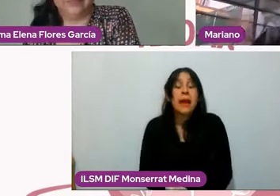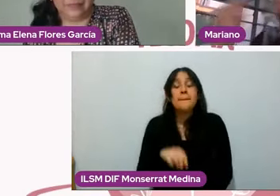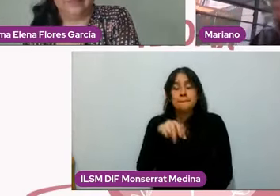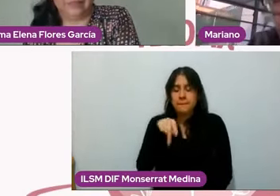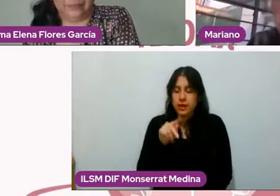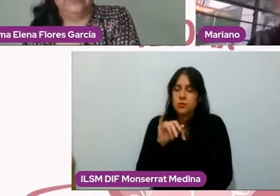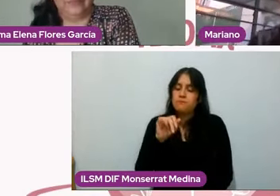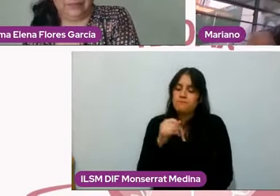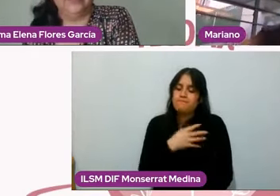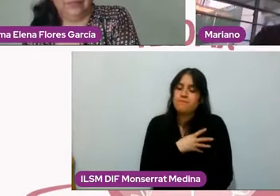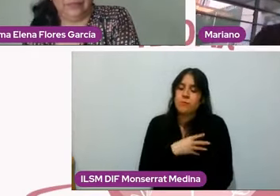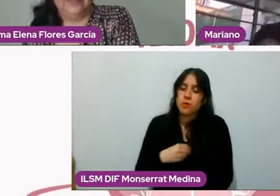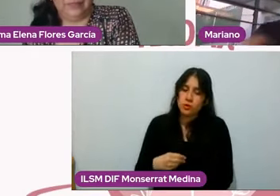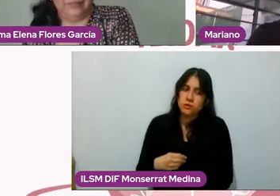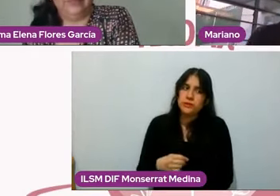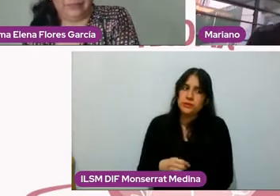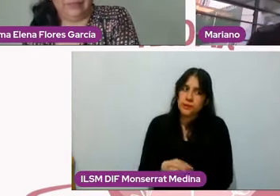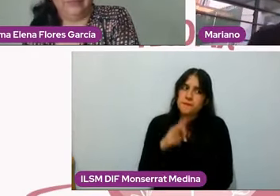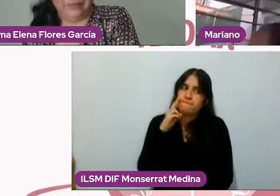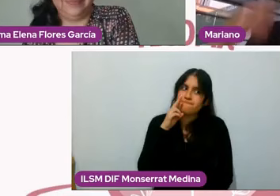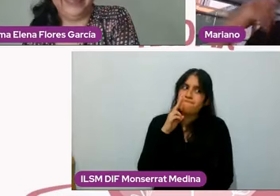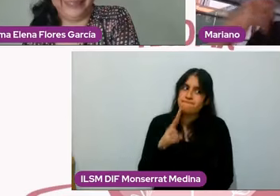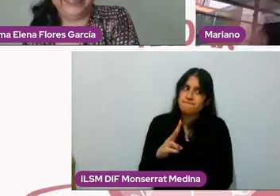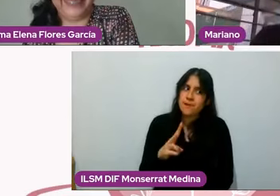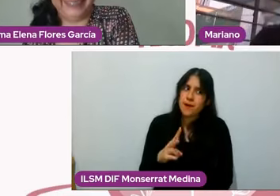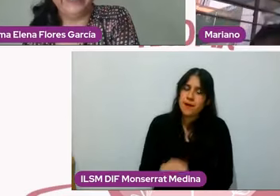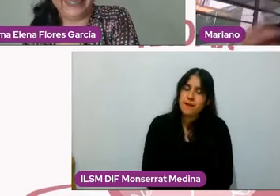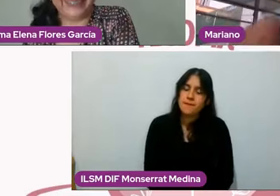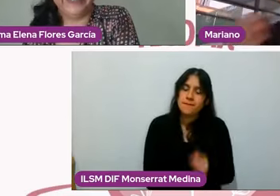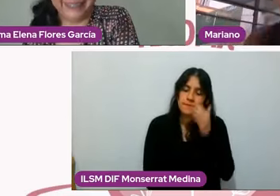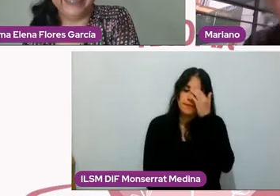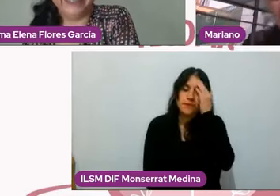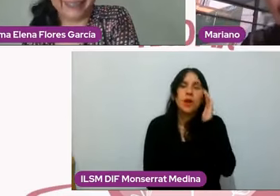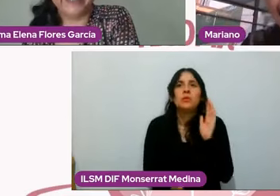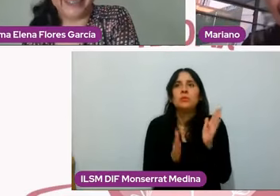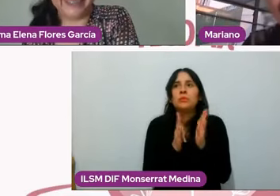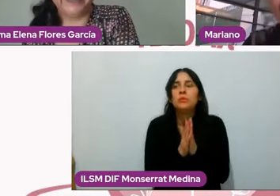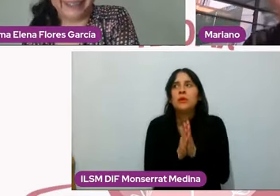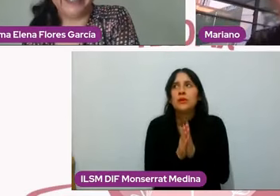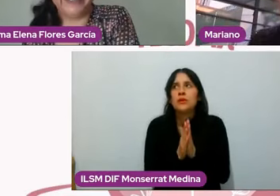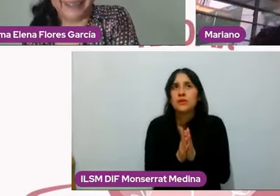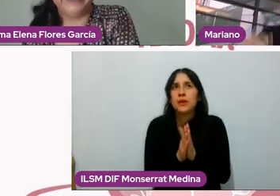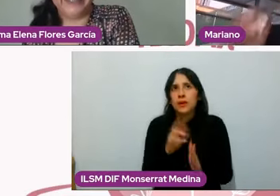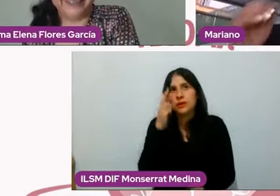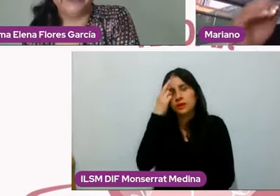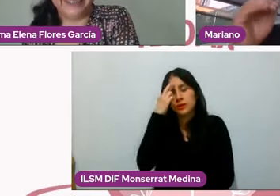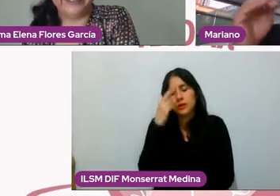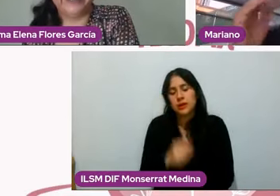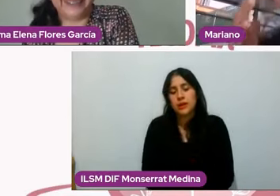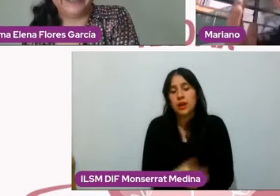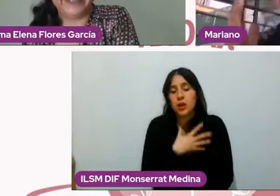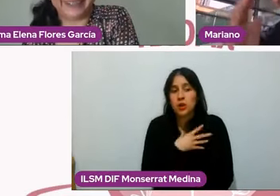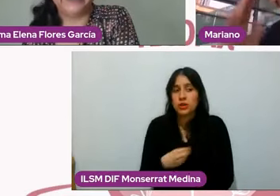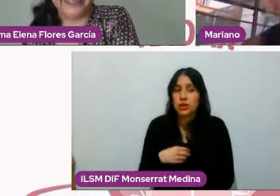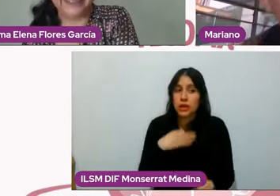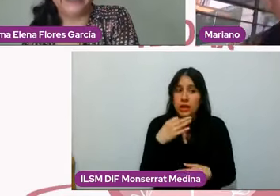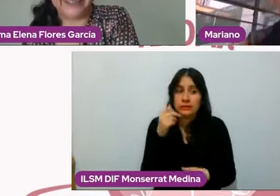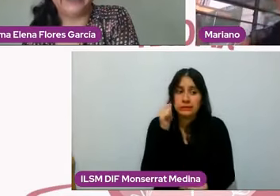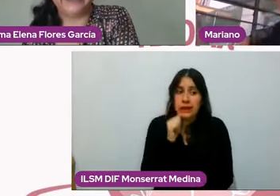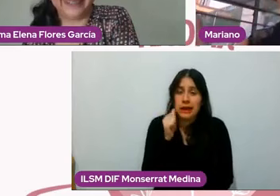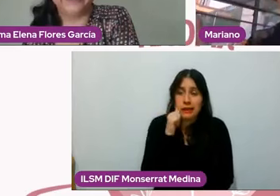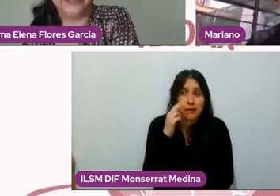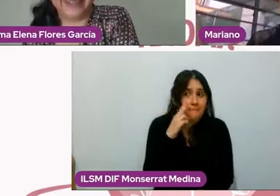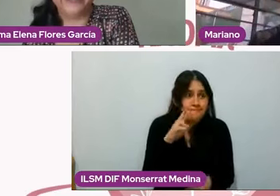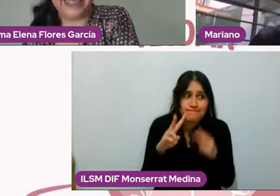cuenta, insisto, no menosprecio la capacidad de percepción de sus hijos, sus hijos los ven y saben,